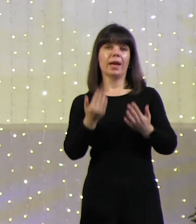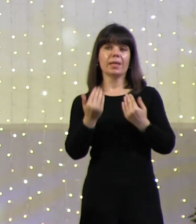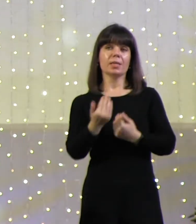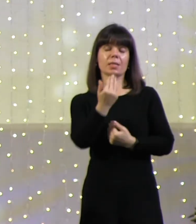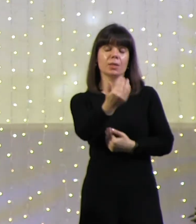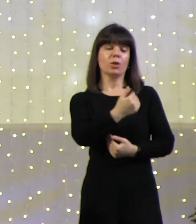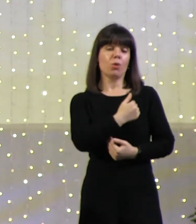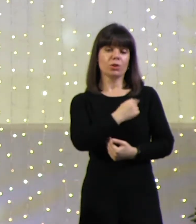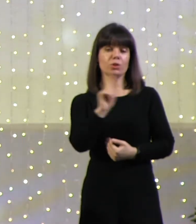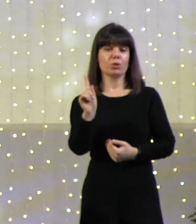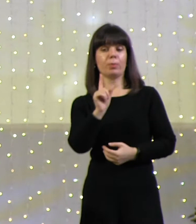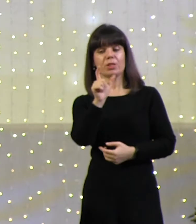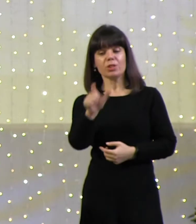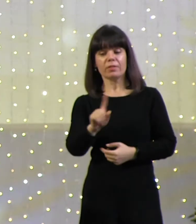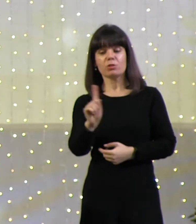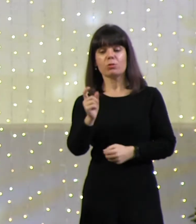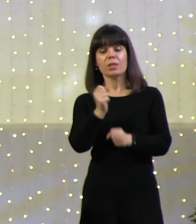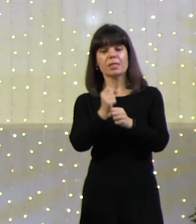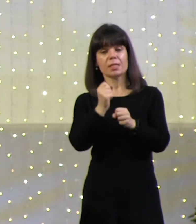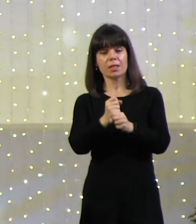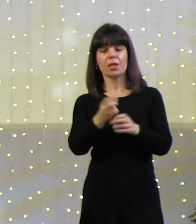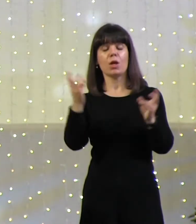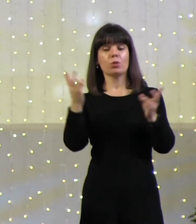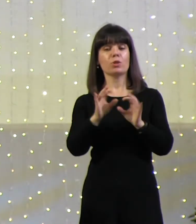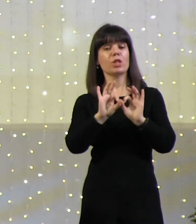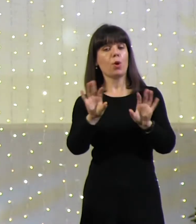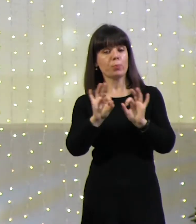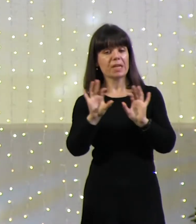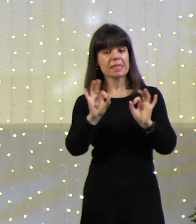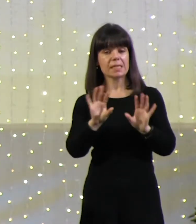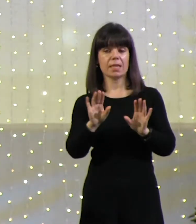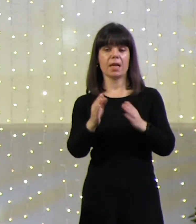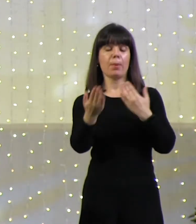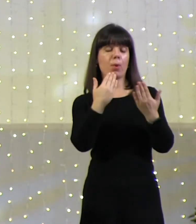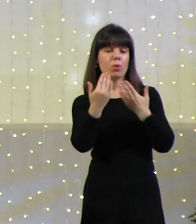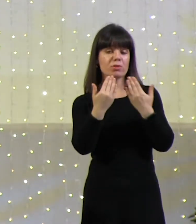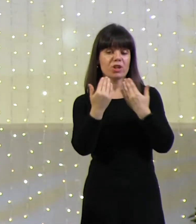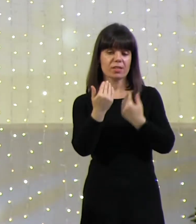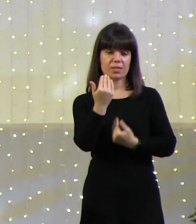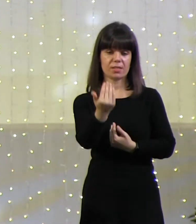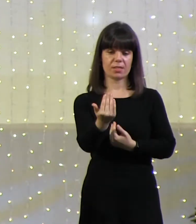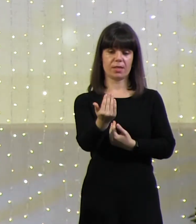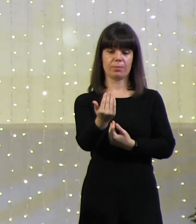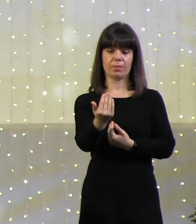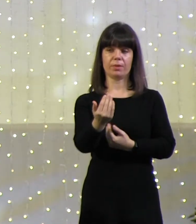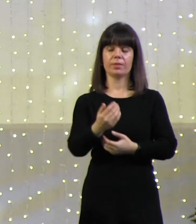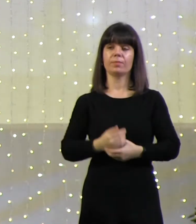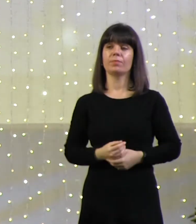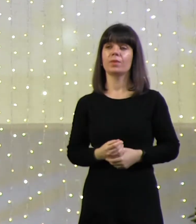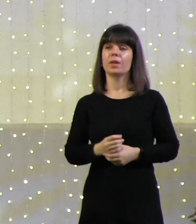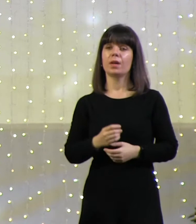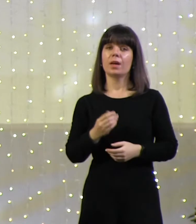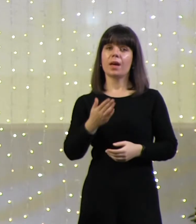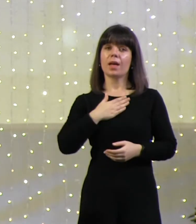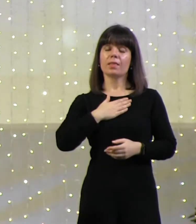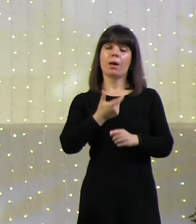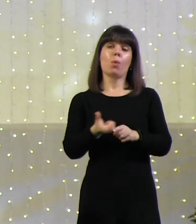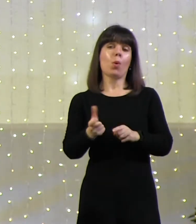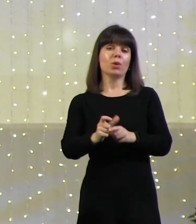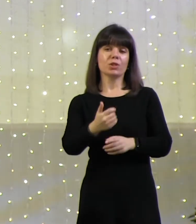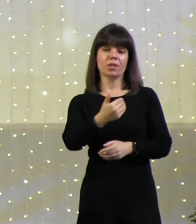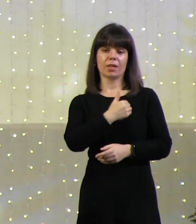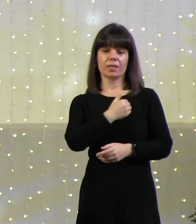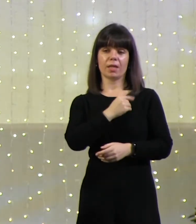объясни ему это, разъясни ему это. Поговори с ним, пообщайся. Как бы нам хотелось, чтобы люди